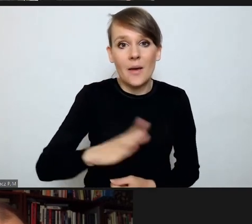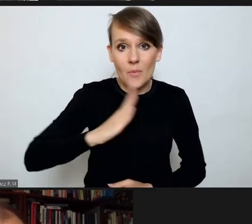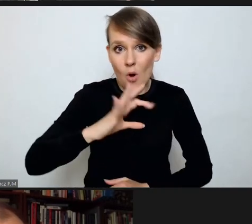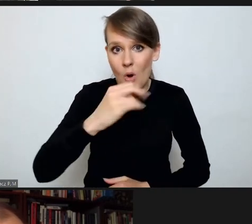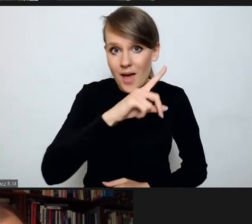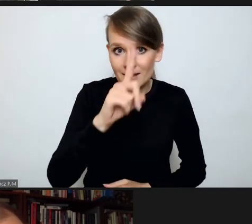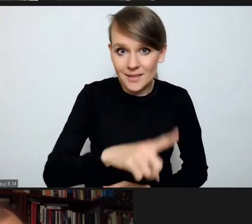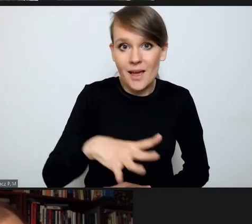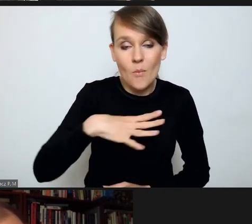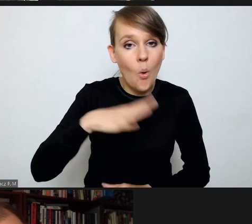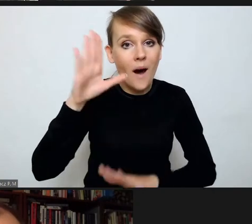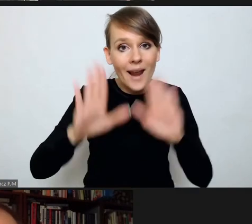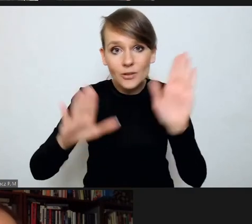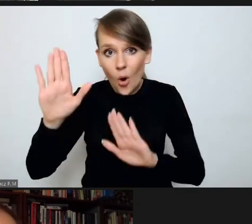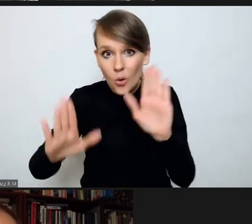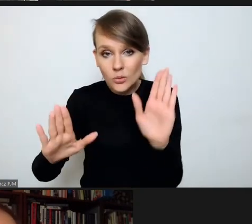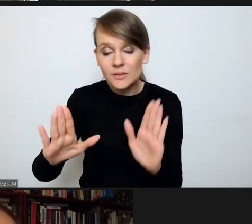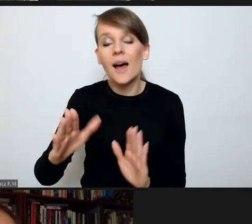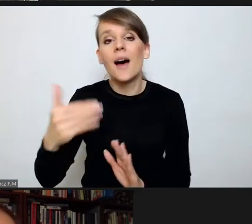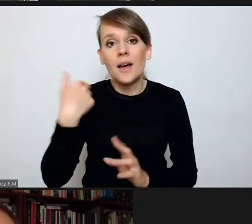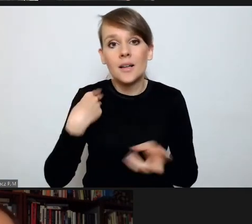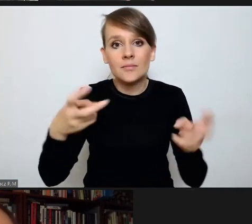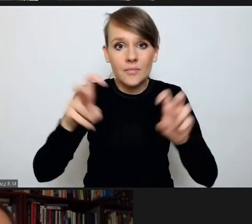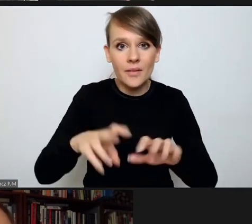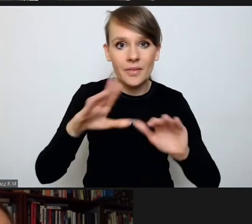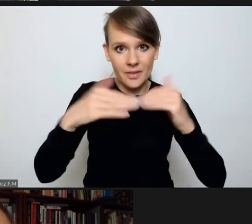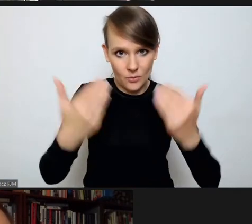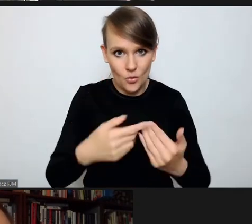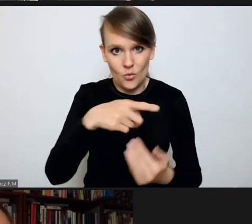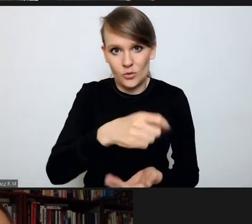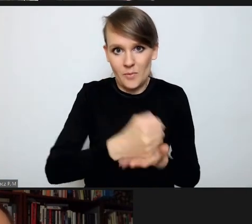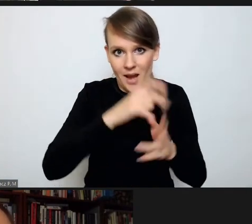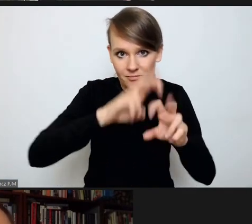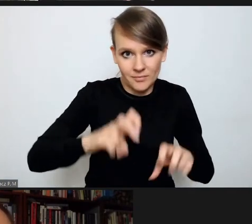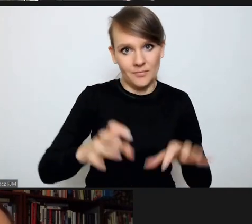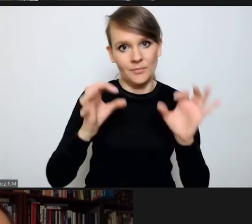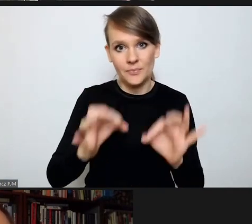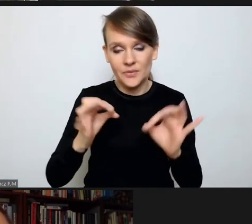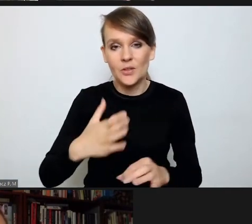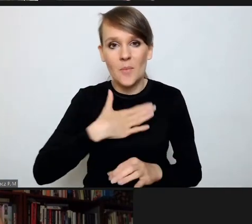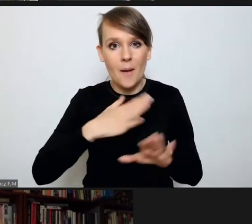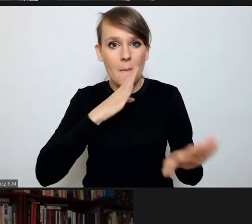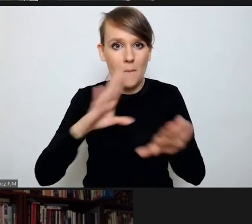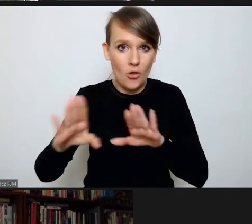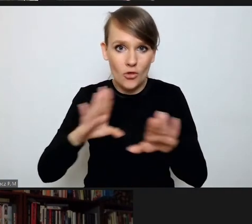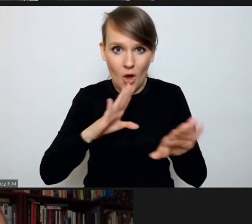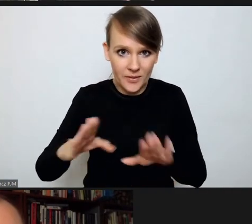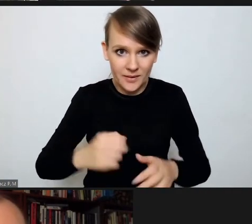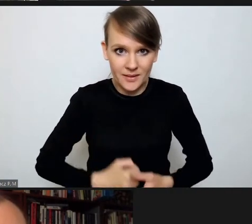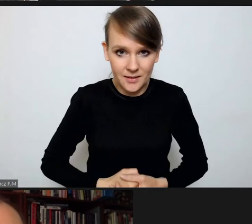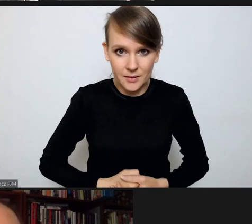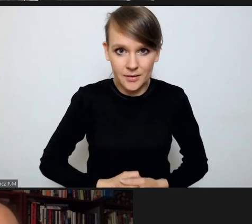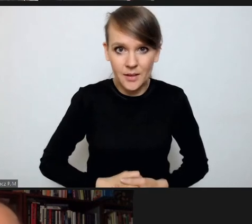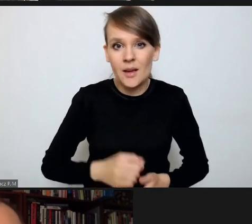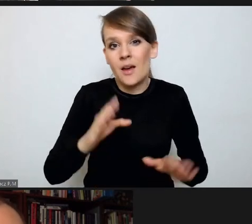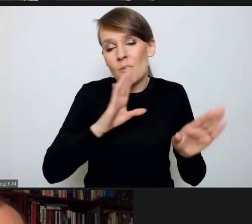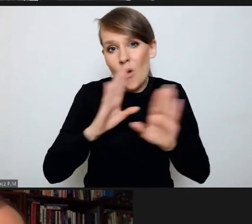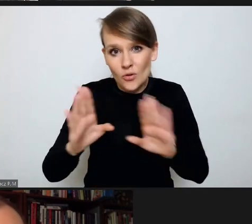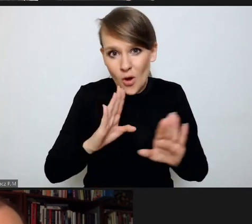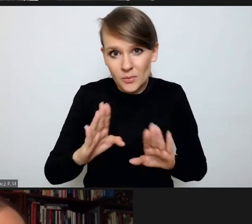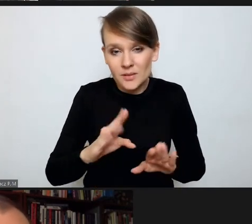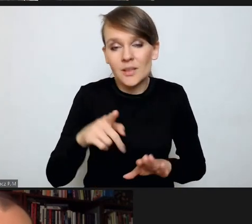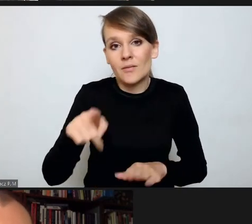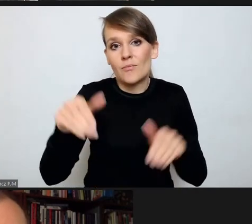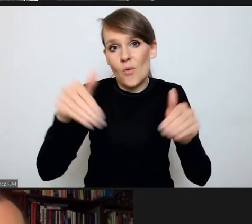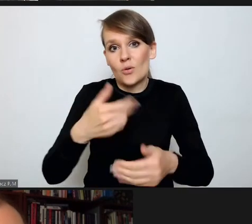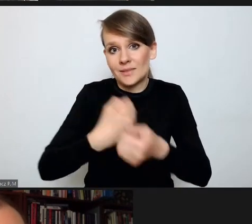stworzono Trybunał do dosadzenia tych spraw. Dzisiaj mamy podobny instrument, znaczy podobny, w każdym razie, który by